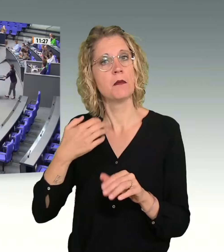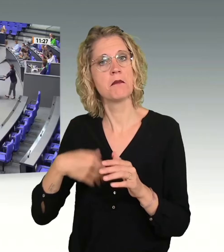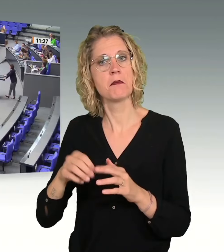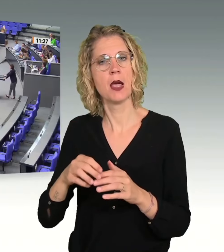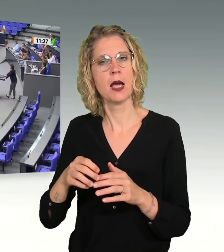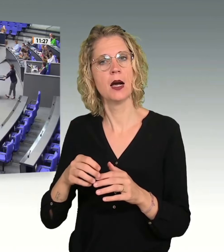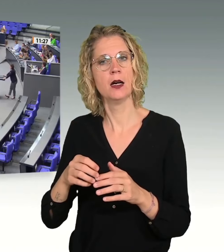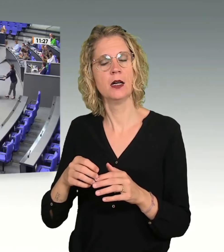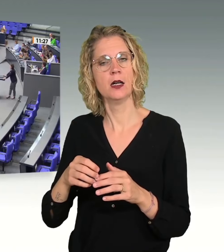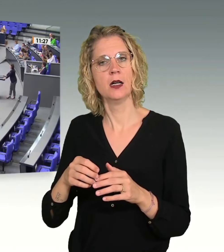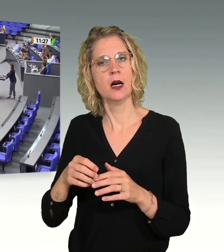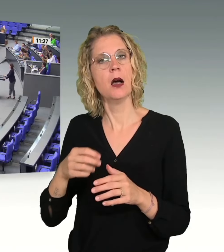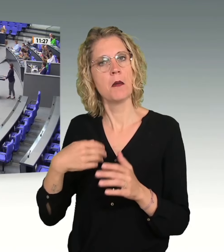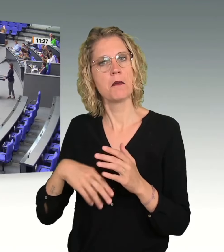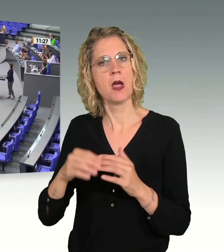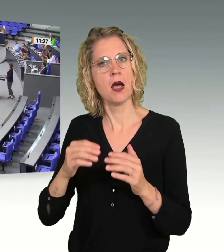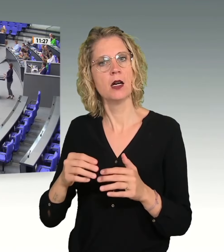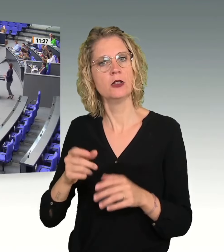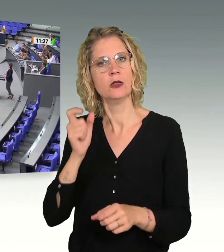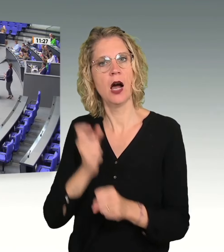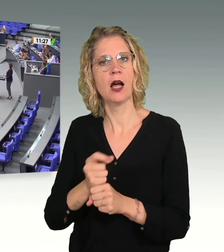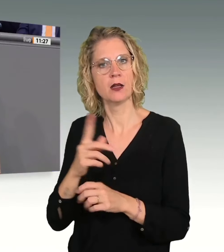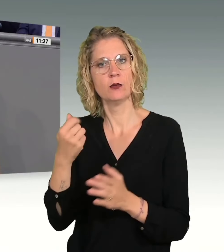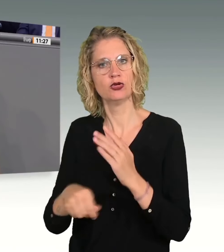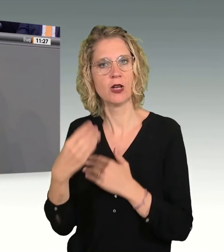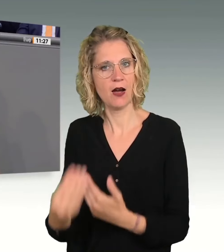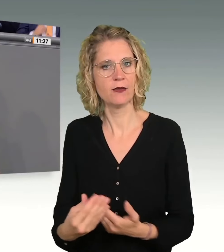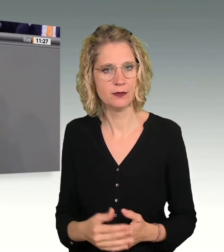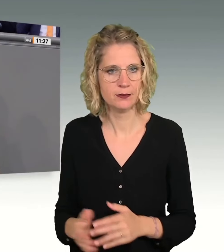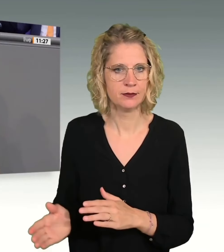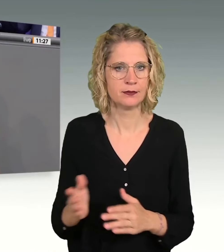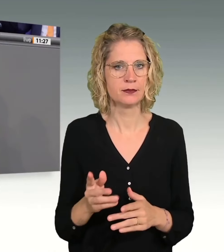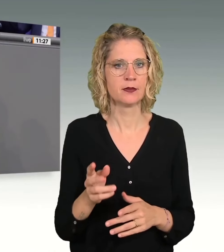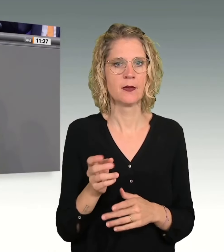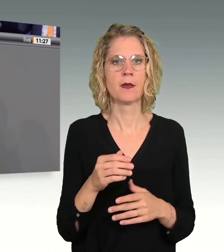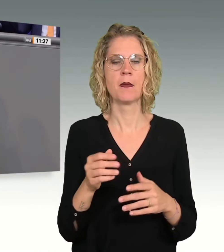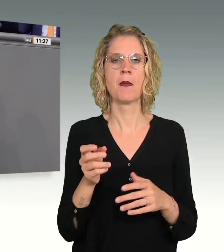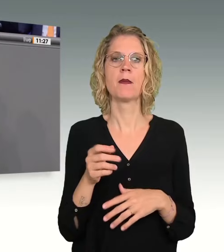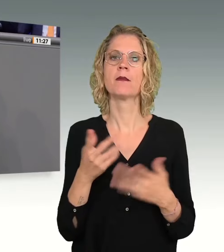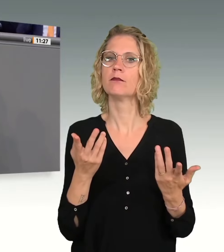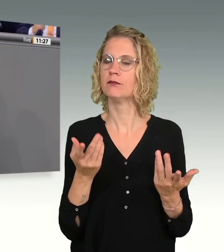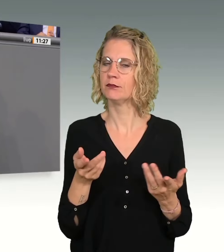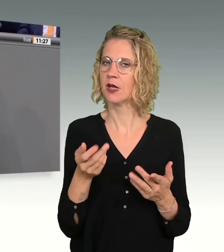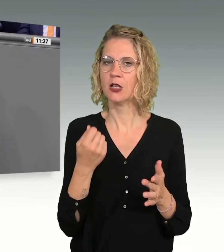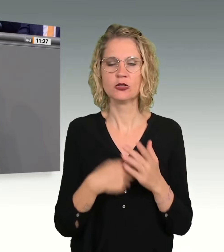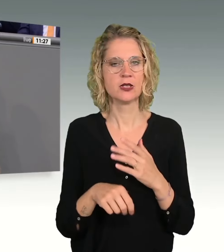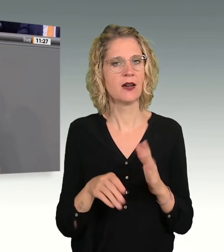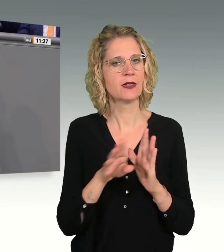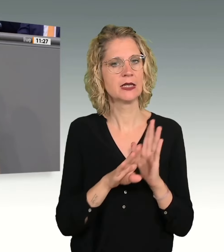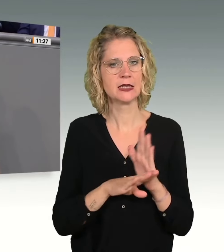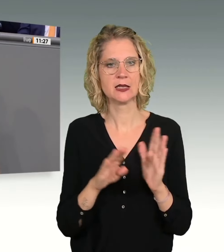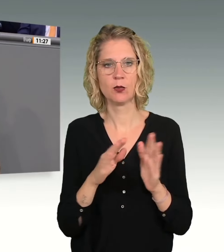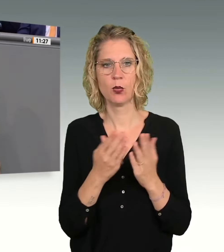In § 46 Strafgesetzbuch sind geschlechtsspezifische Tatmotive in den Kreisen der